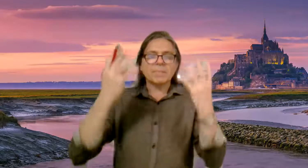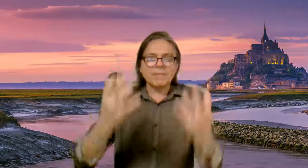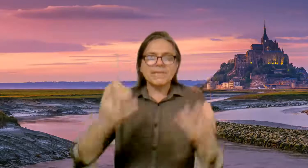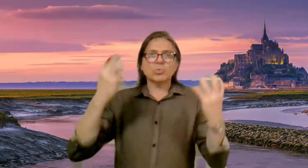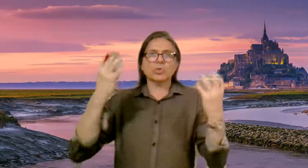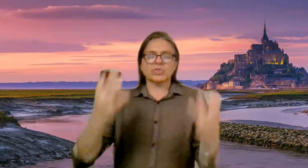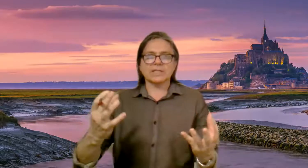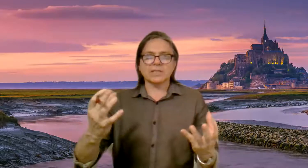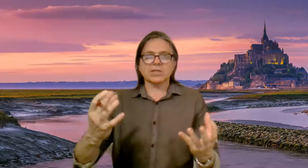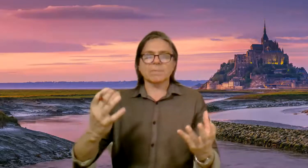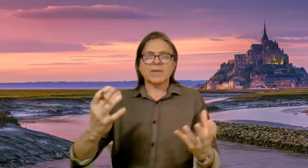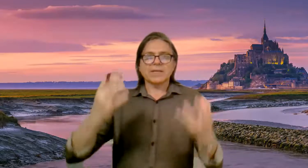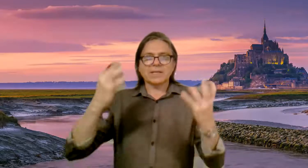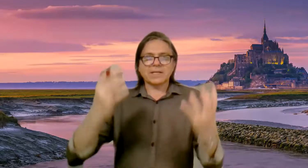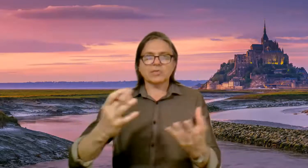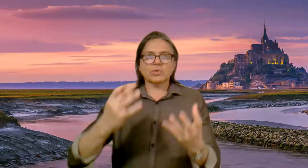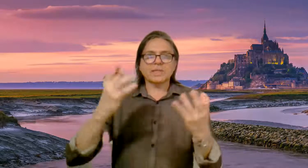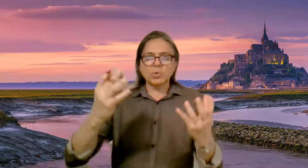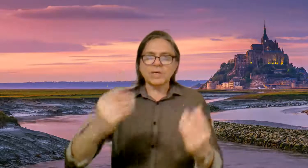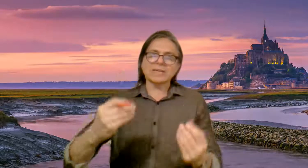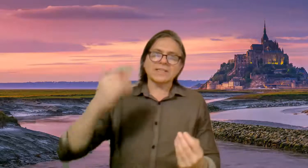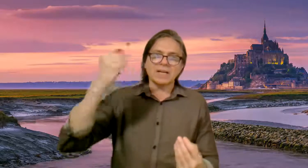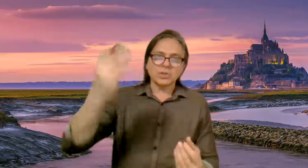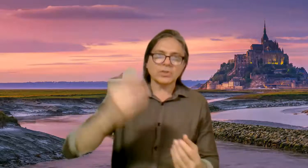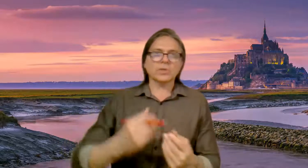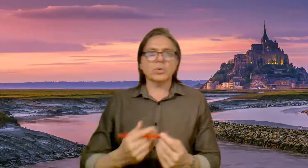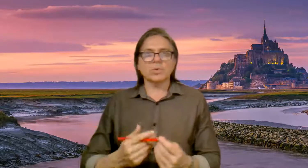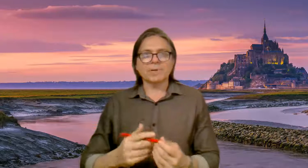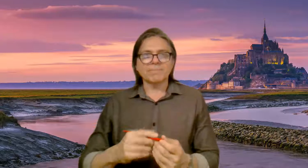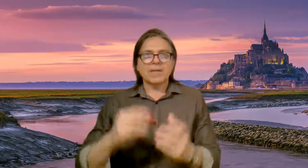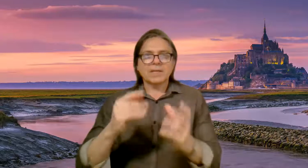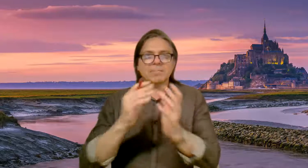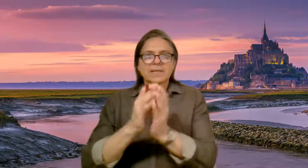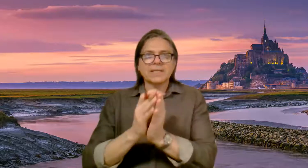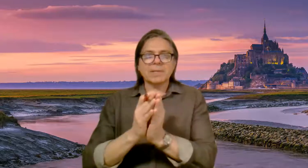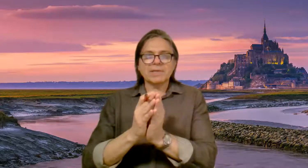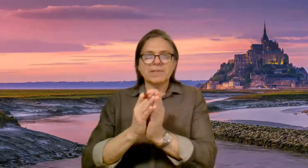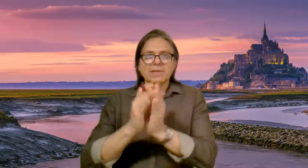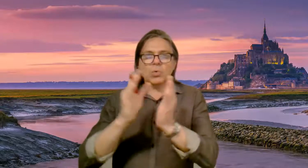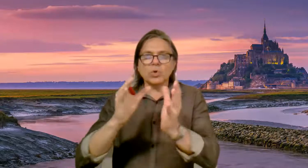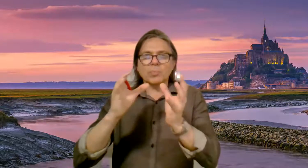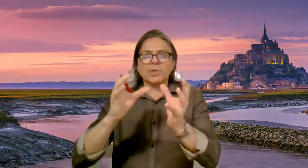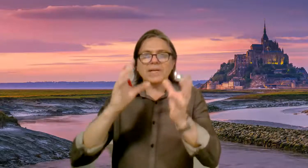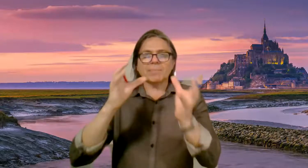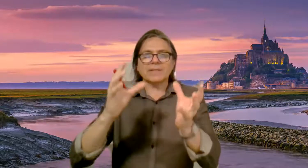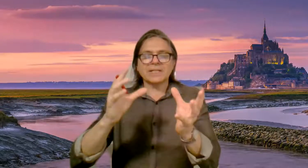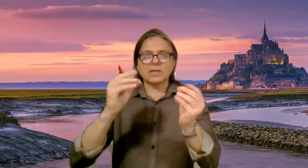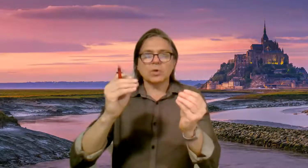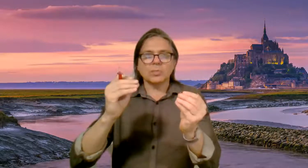espíritu teocéntrico. Esta es la ciudad de Brujas, al norte de Europa, y prácticamente uno puede apreciar cómo